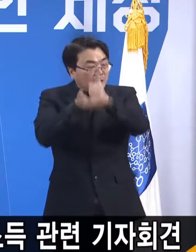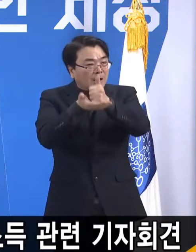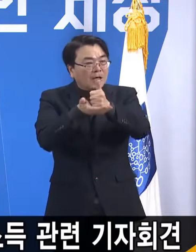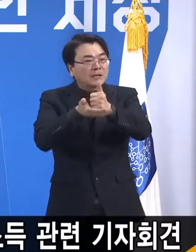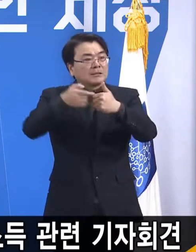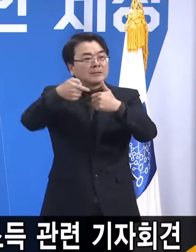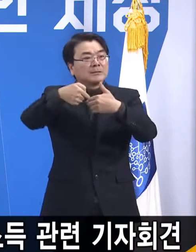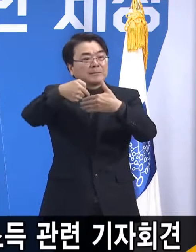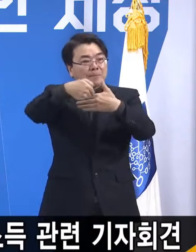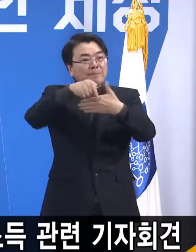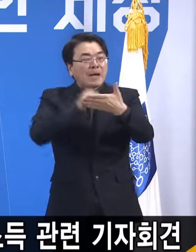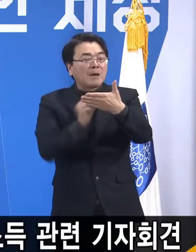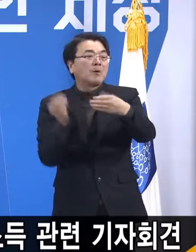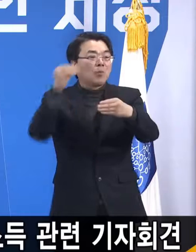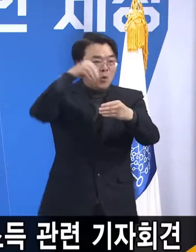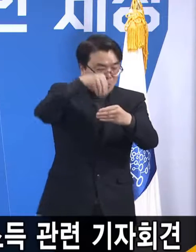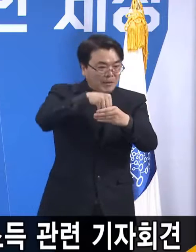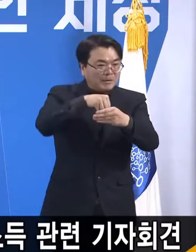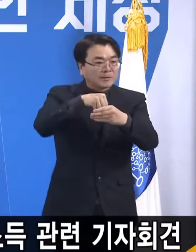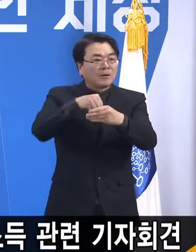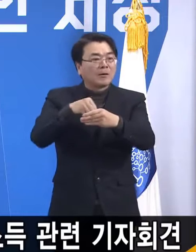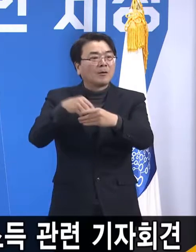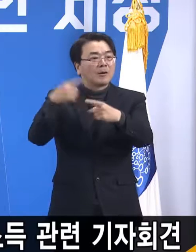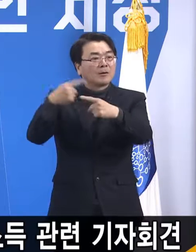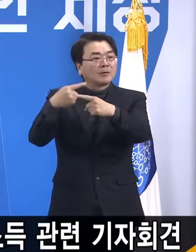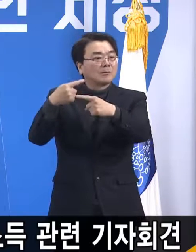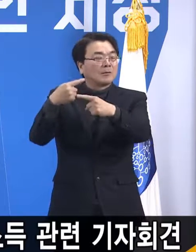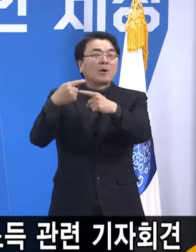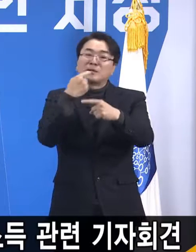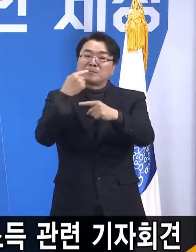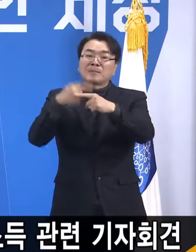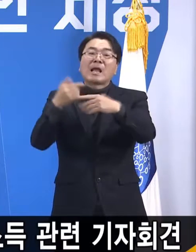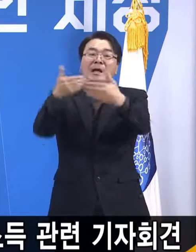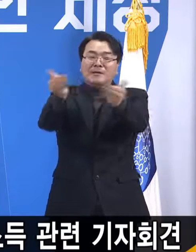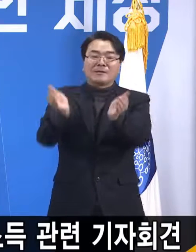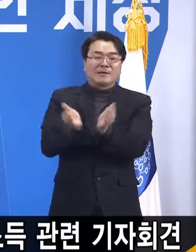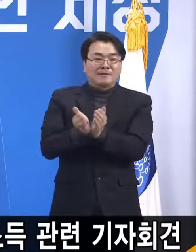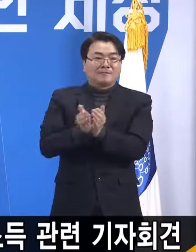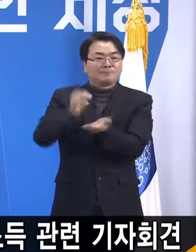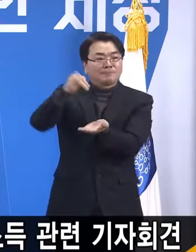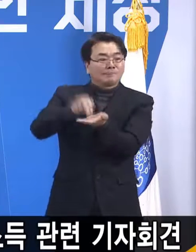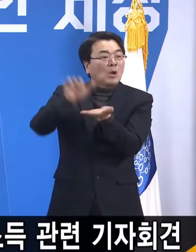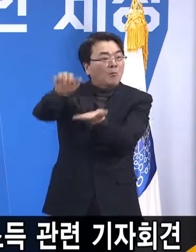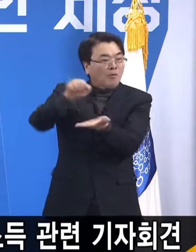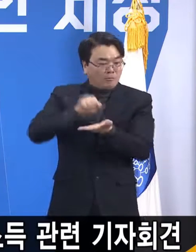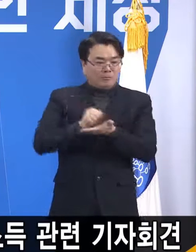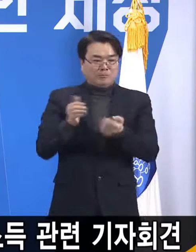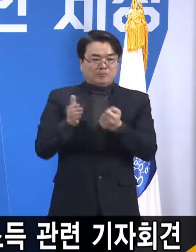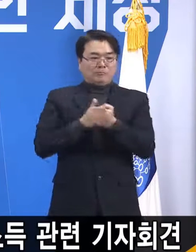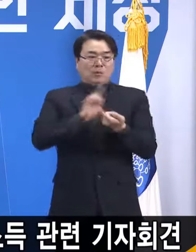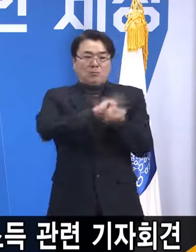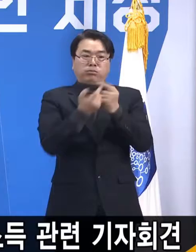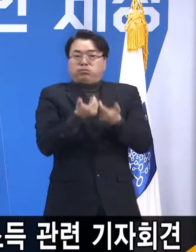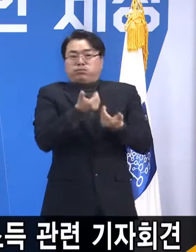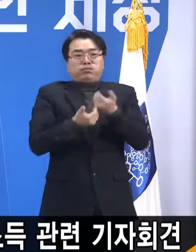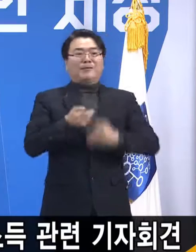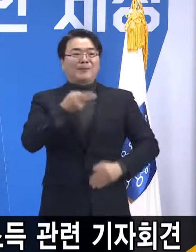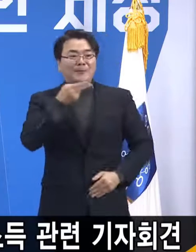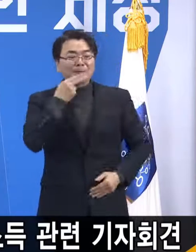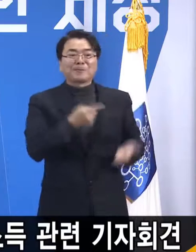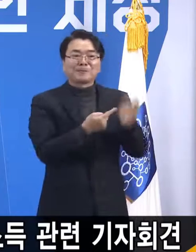공식 입장을 수용했다 이 말씀을 드립니다. 지금은 그런 갈등 이런 거 전혀 없다라는 말씀 한 번 더